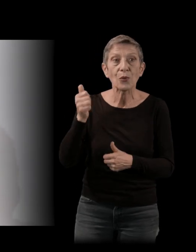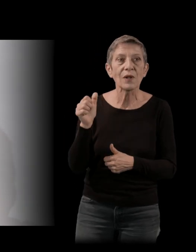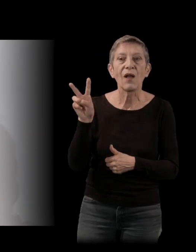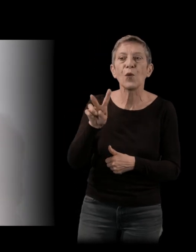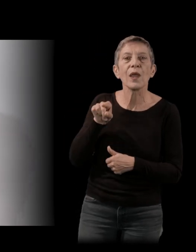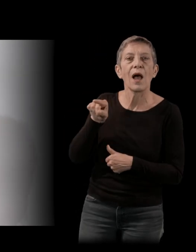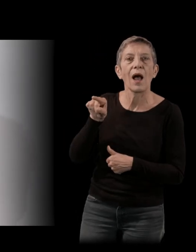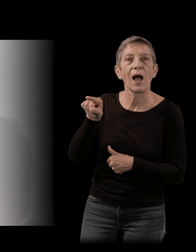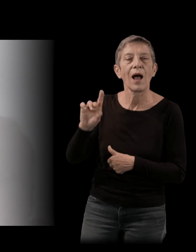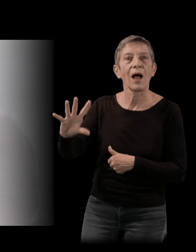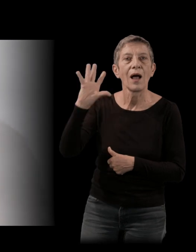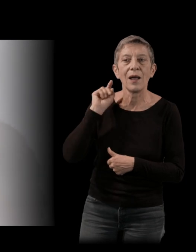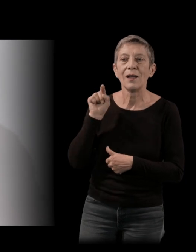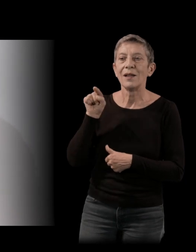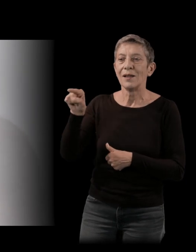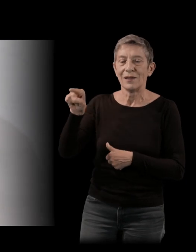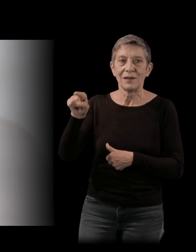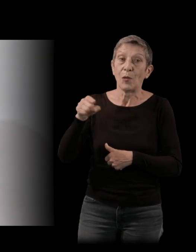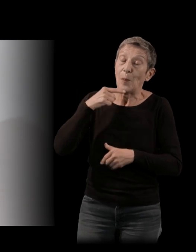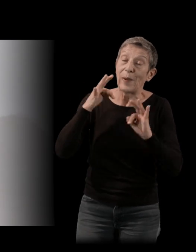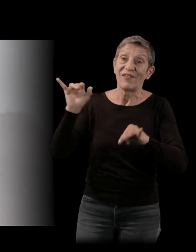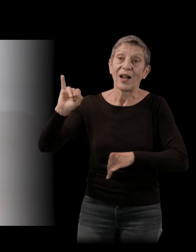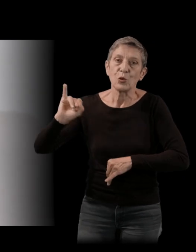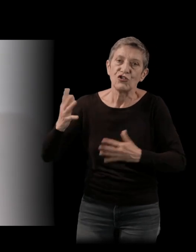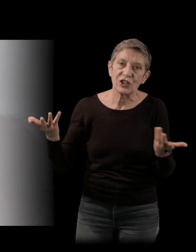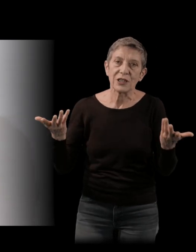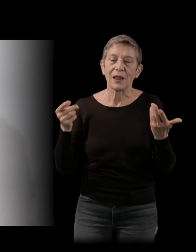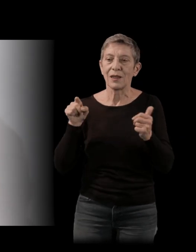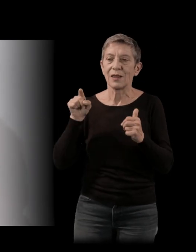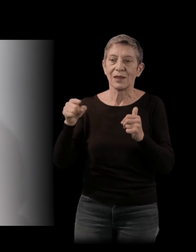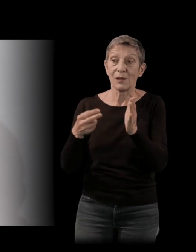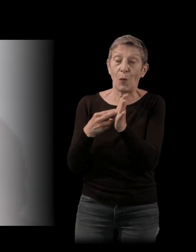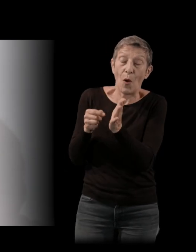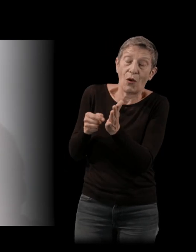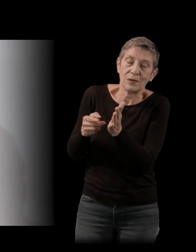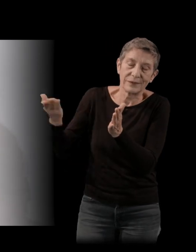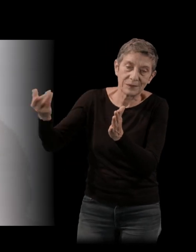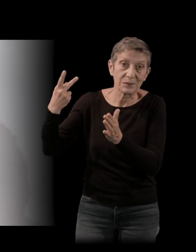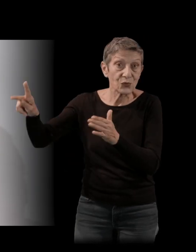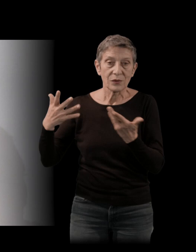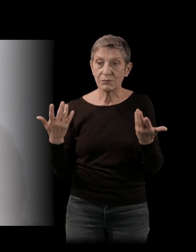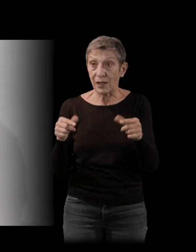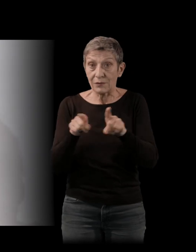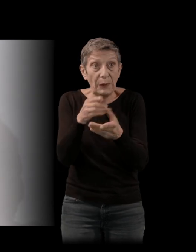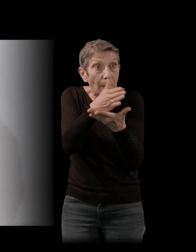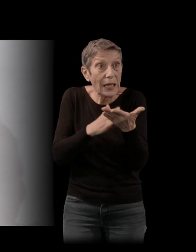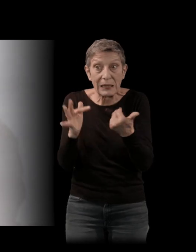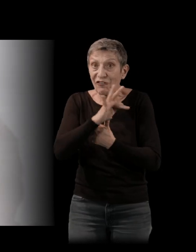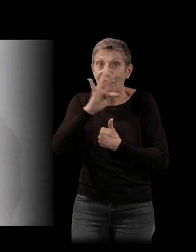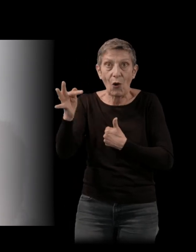qui s'adresse, lui, à l'Indochine dans son dernier roman. C'est aussi une part de France, un peu une histoire qu'on ne connaît